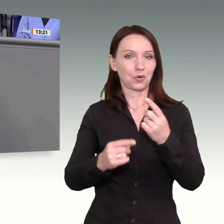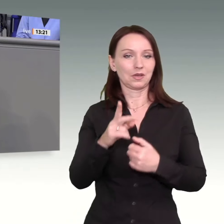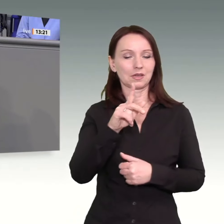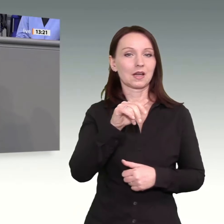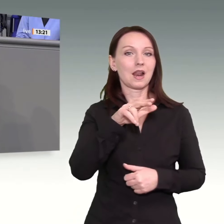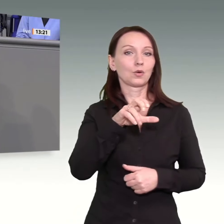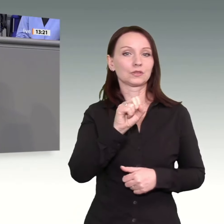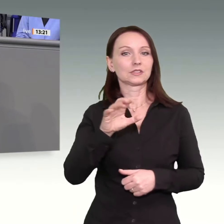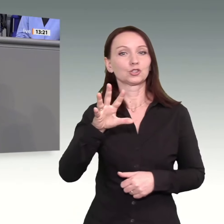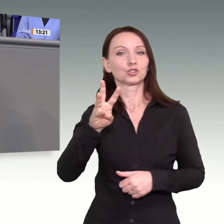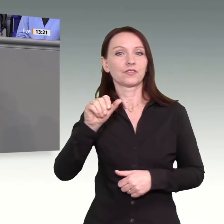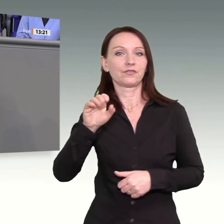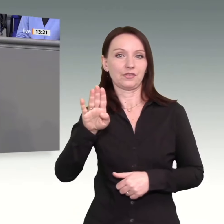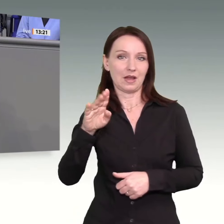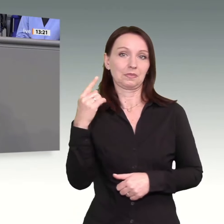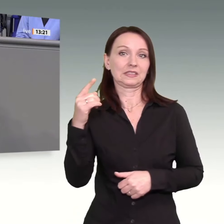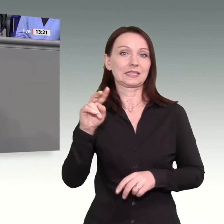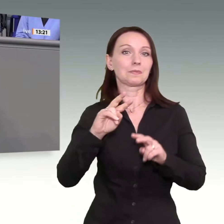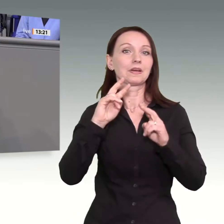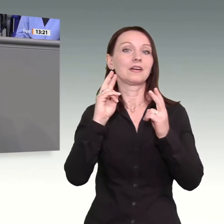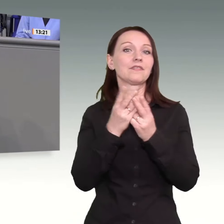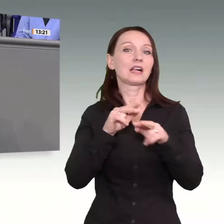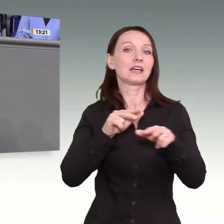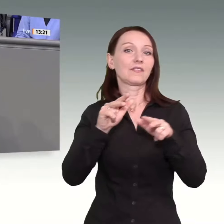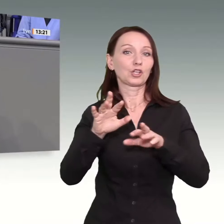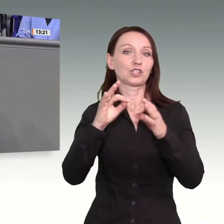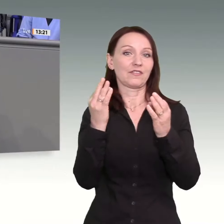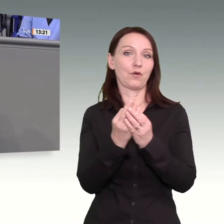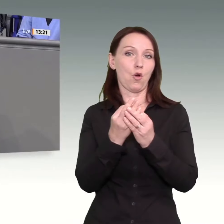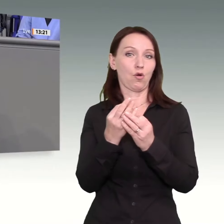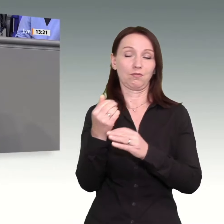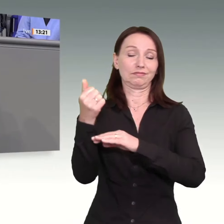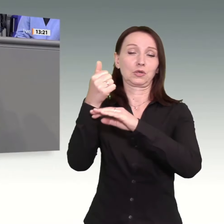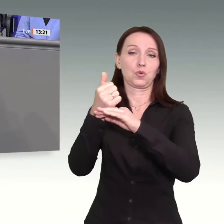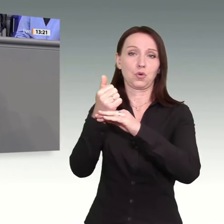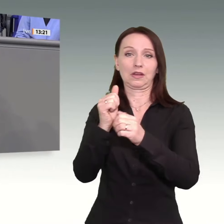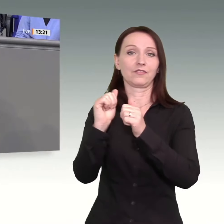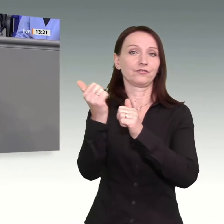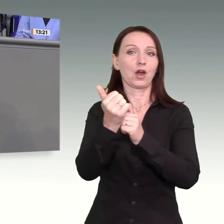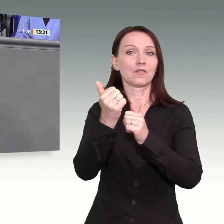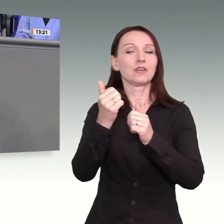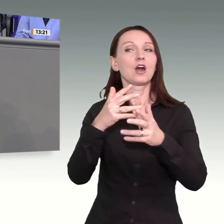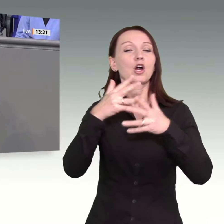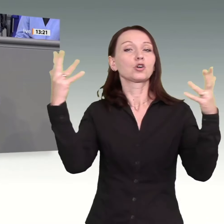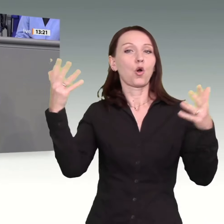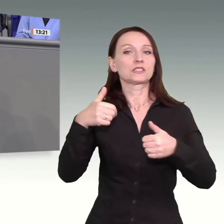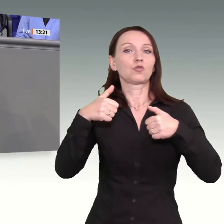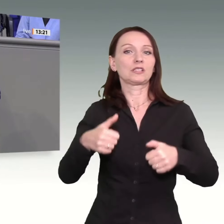Weltwirtschaftsforums, der Vordenker des Great Resets, am Ende recht behält. Mit seiner Orwellschen Prognose,